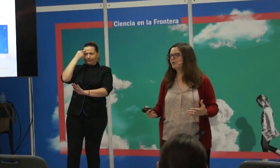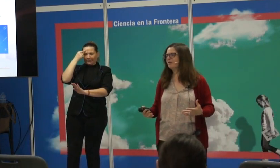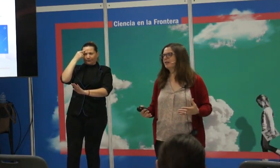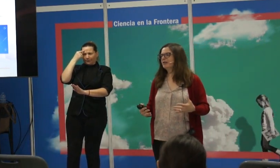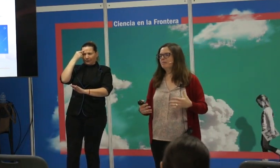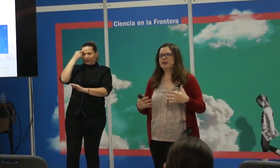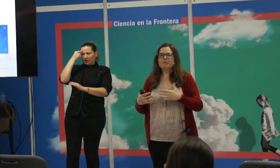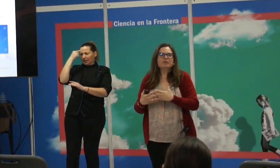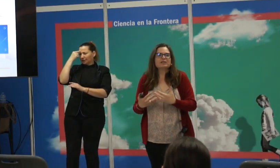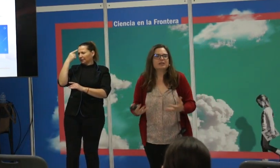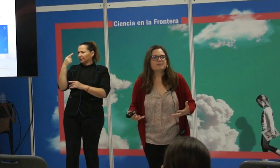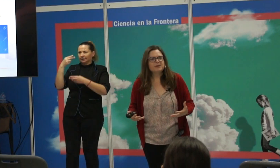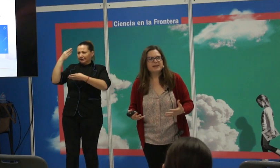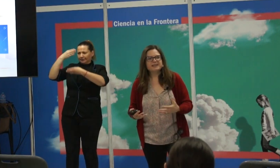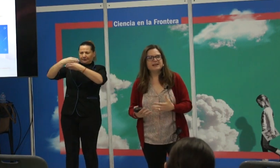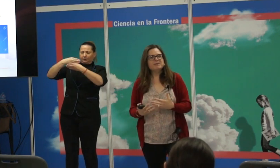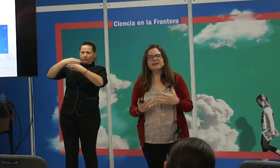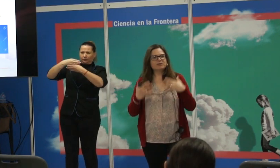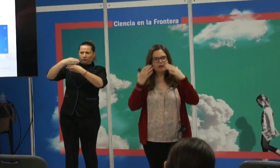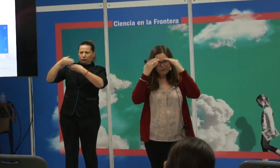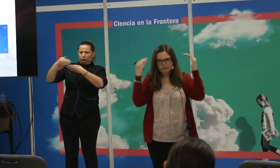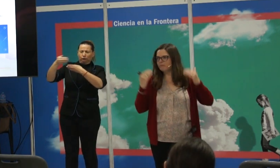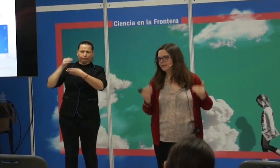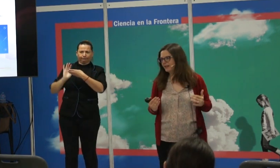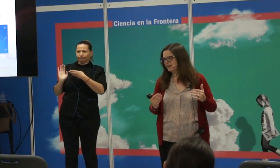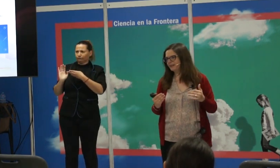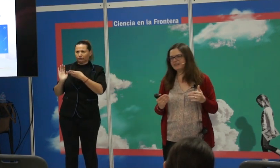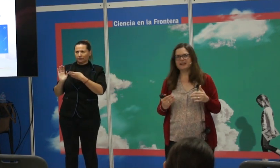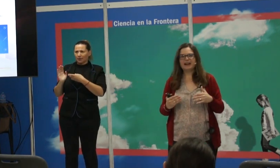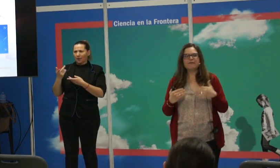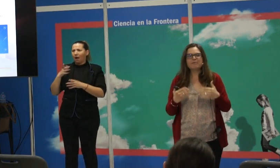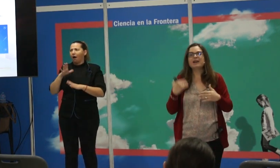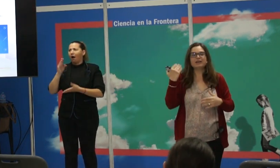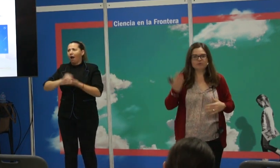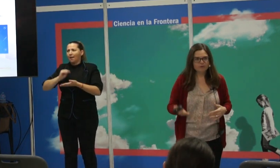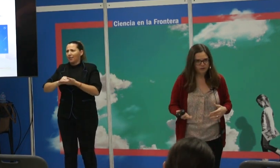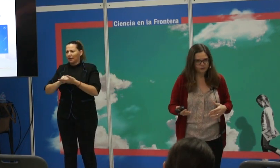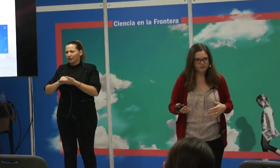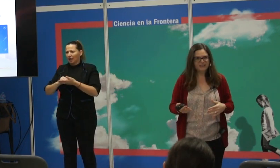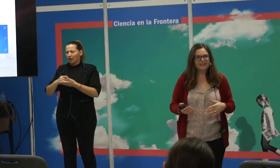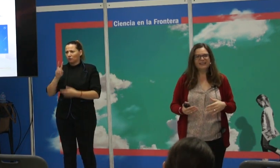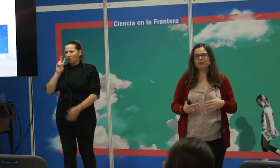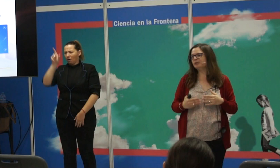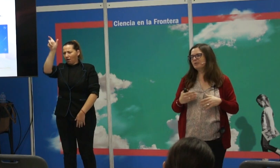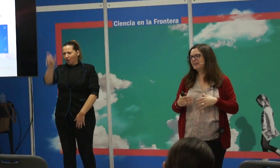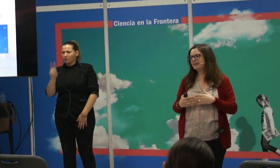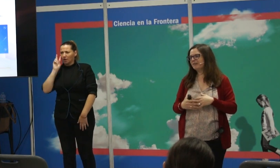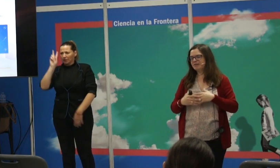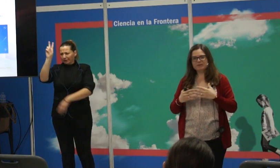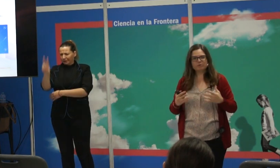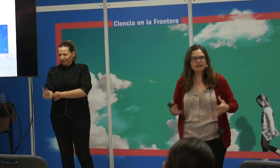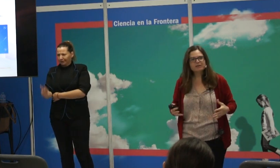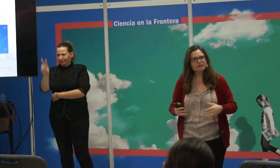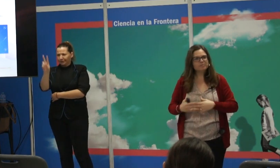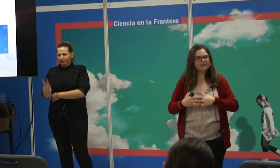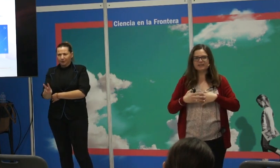atravesar, mejor. Pero muchas otras veces el límite es una cuestión mental, es la forma en la que yo veo al otro. Y el otro puede tener